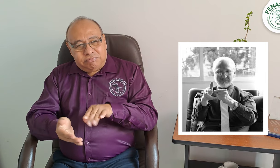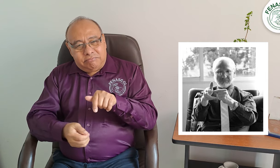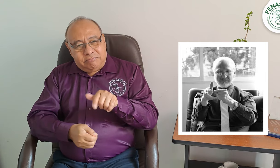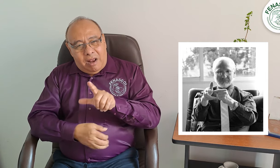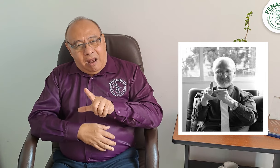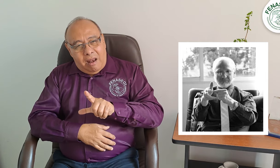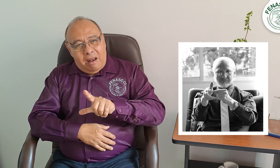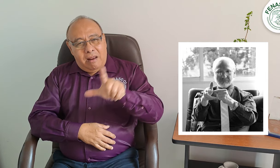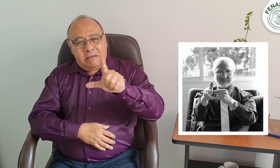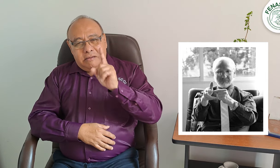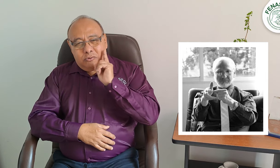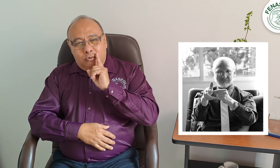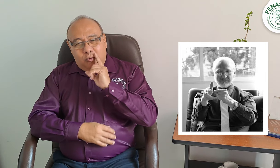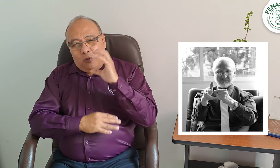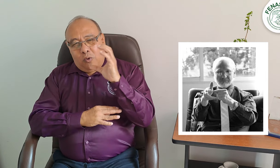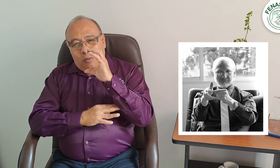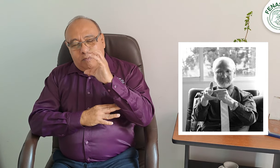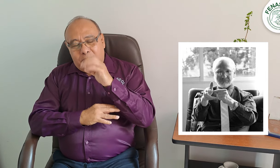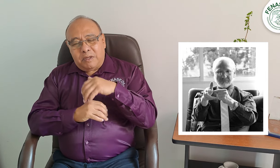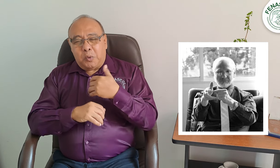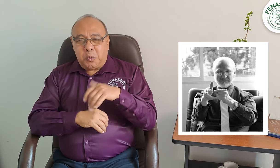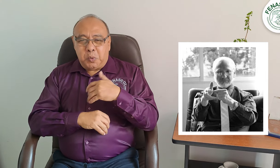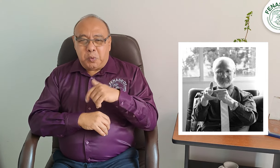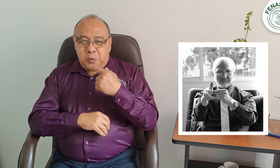Este gran líder sordo de nuestro país ha fallecido.